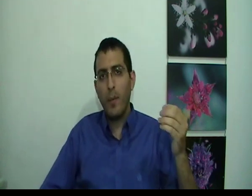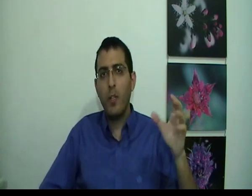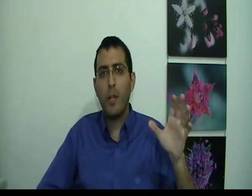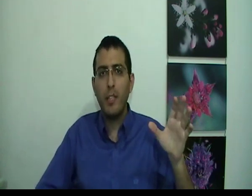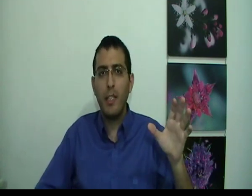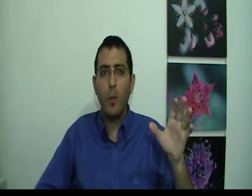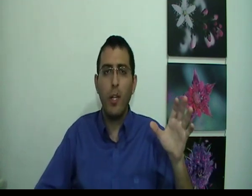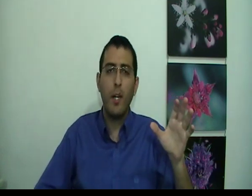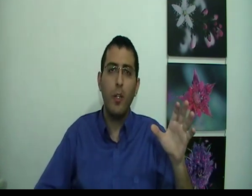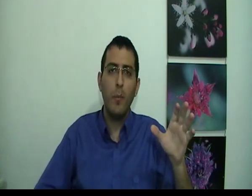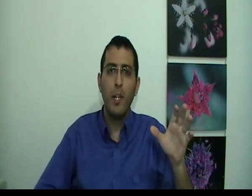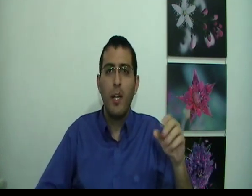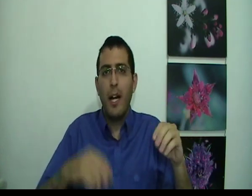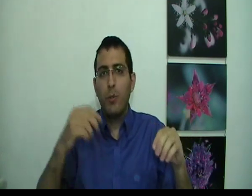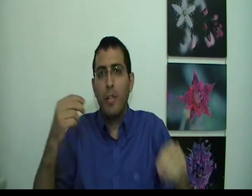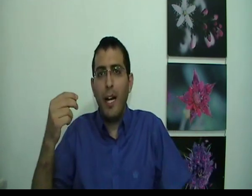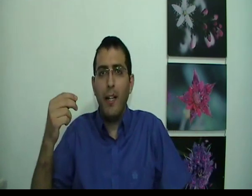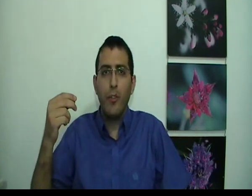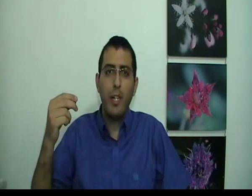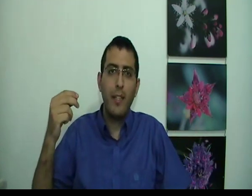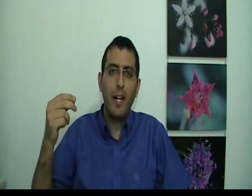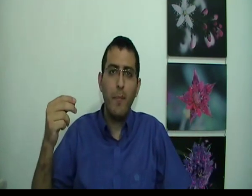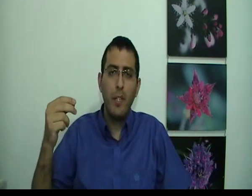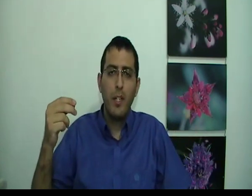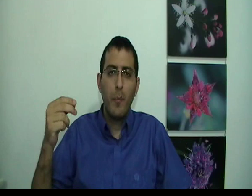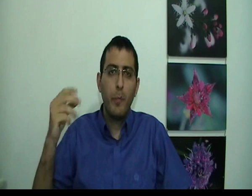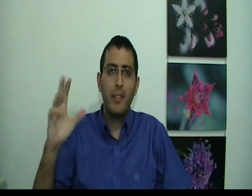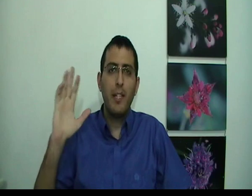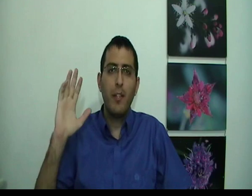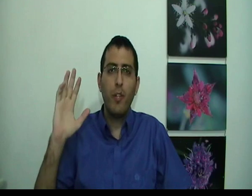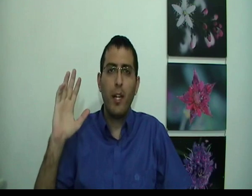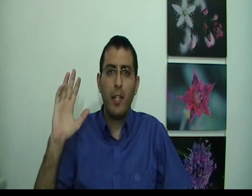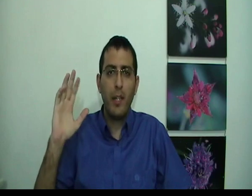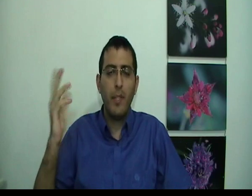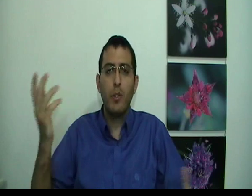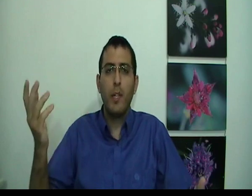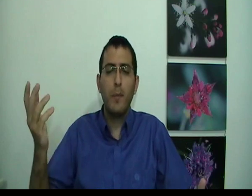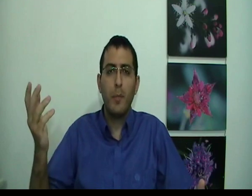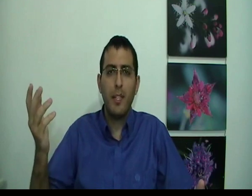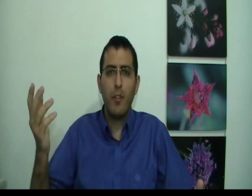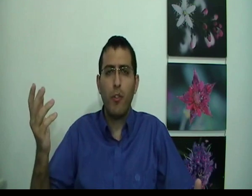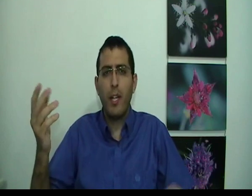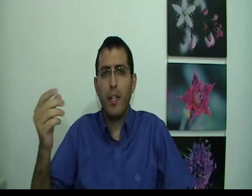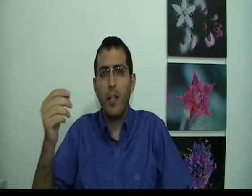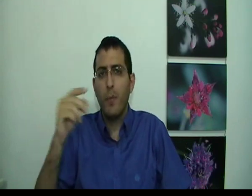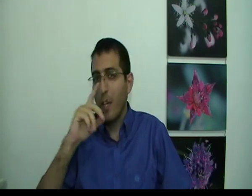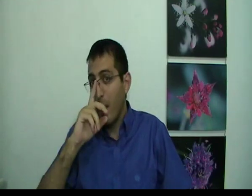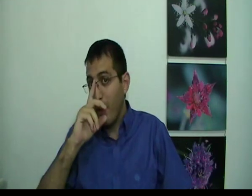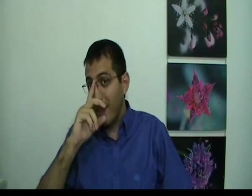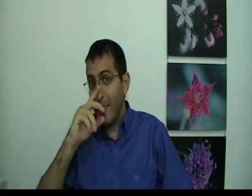חלום? כאשר אדם חולם חלום התודעה של האדם מתפצלת לשני חלקים מה זאת אומרת מתפצלת לשני חלקים? מצד